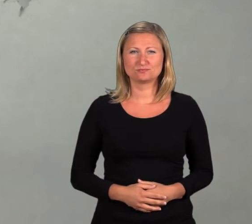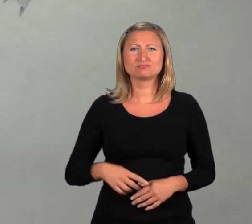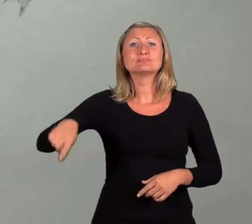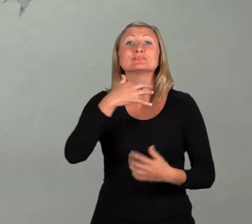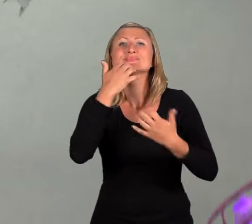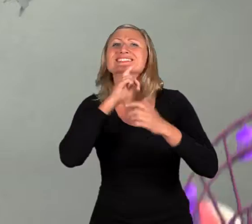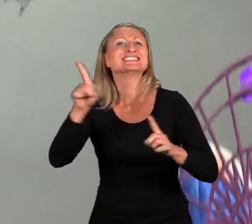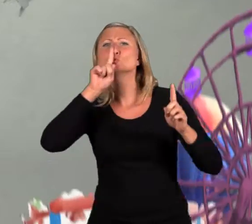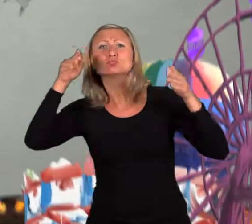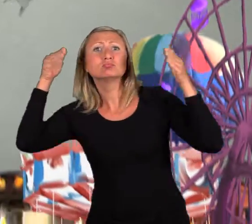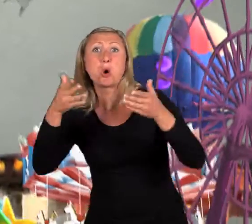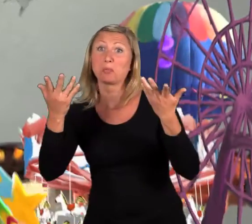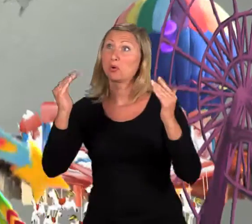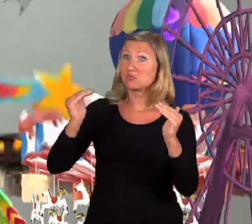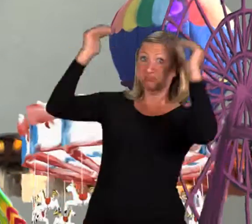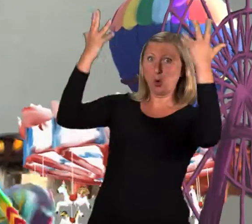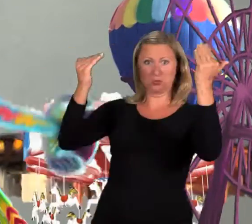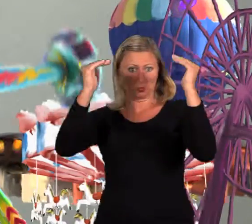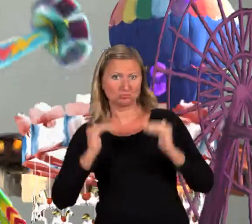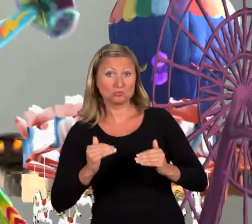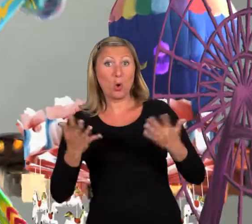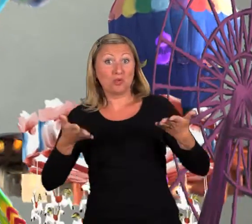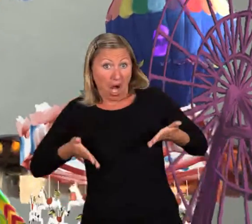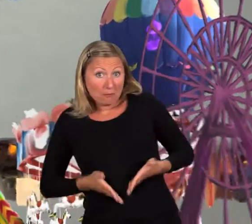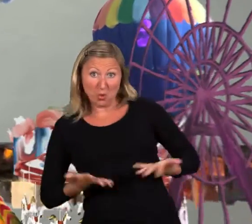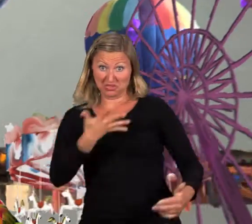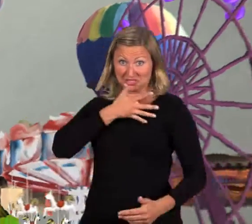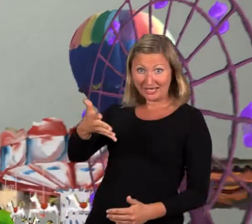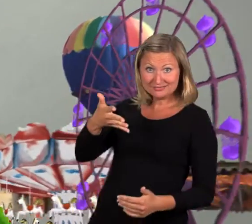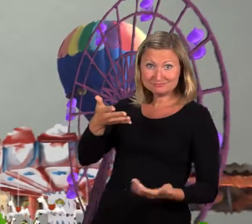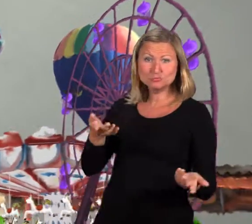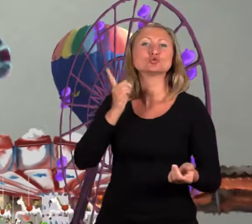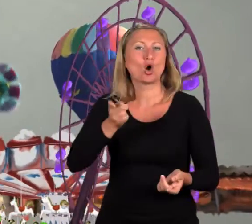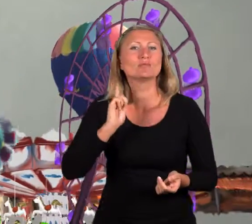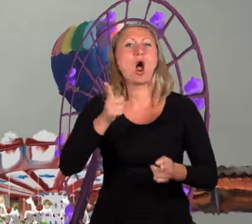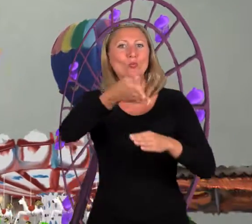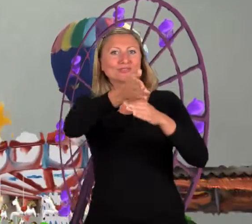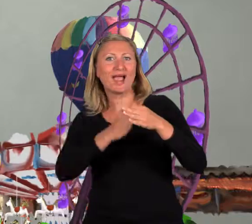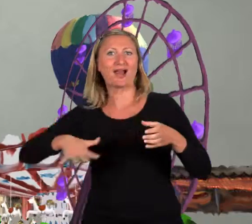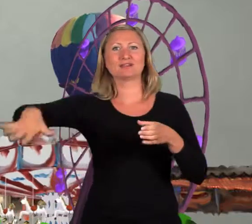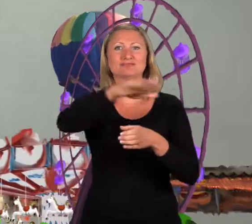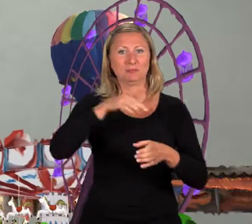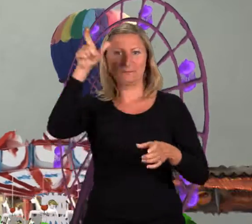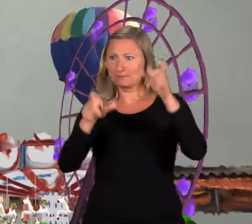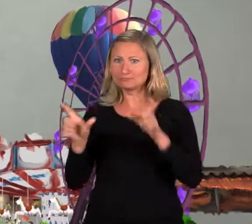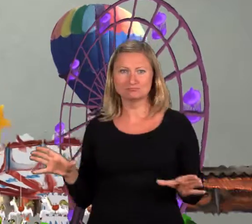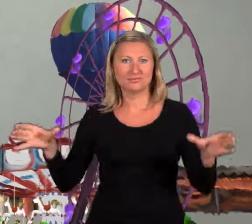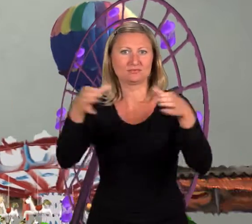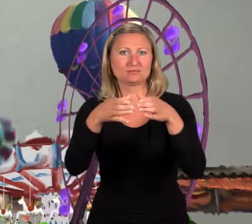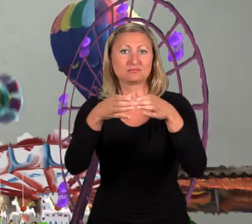Wir reden nicht mehr nur von oben und unten Arm und reich Sondern auch von denen, die Teil unseres